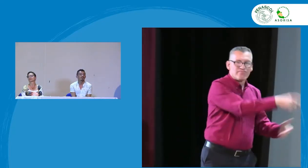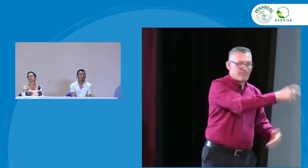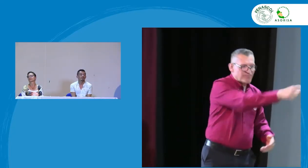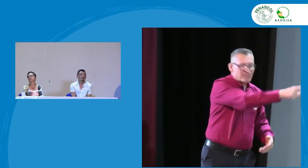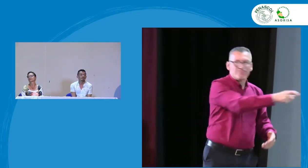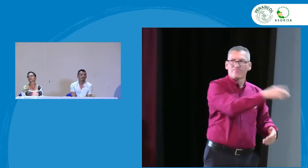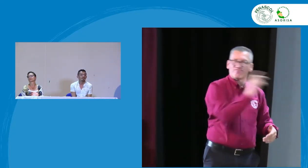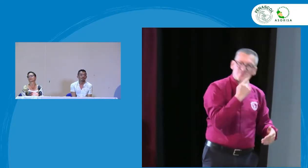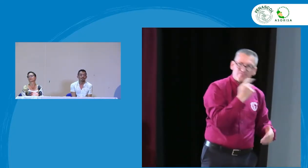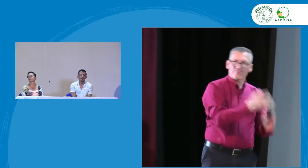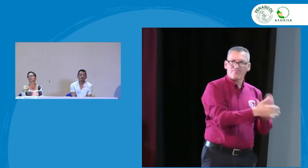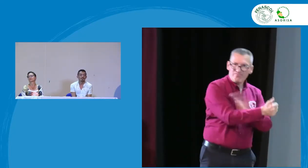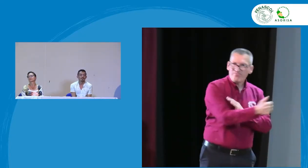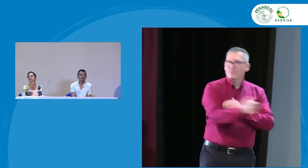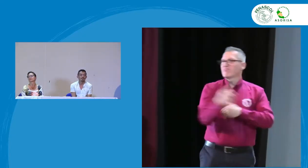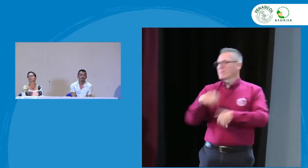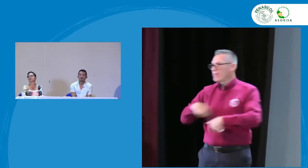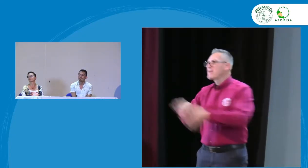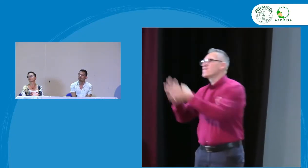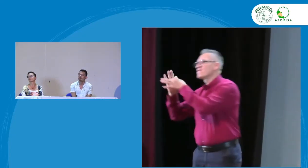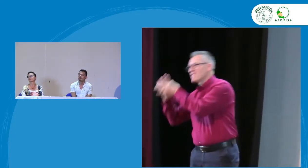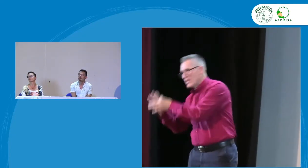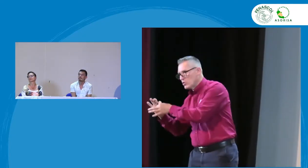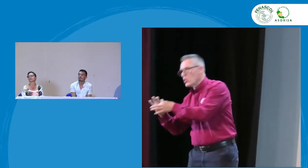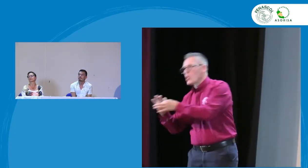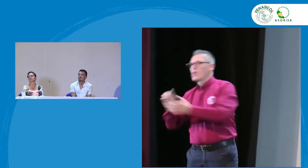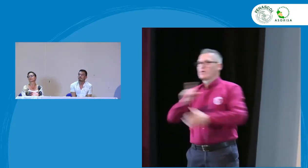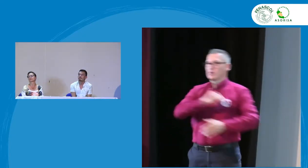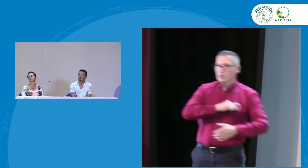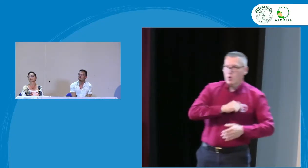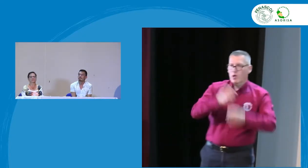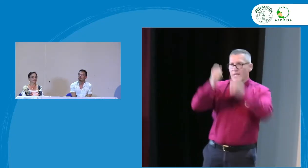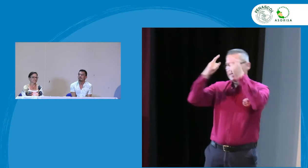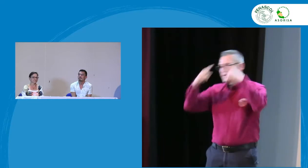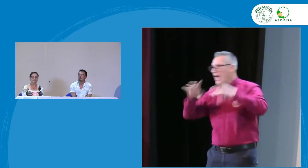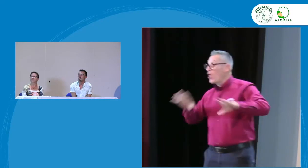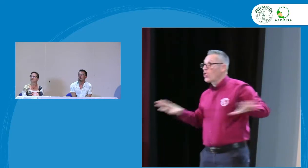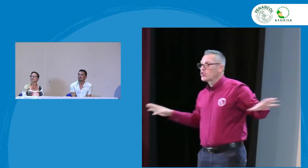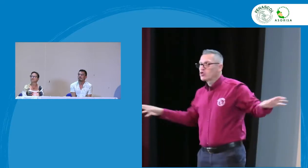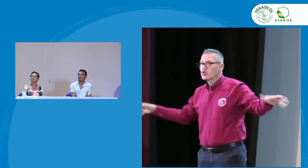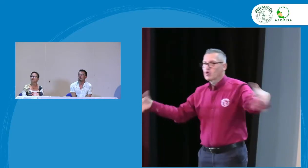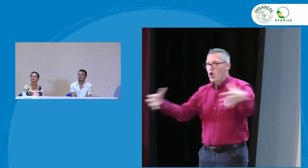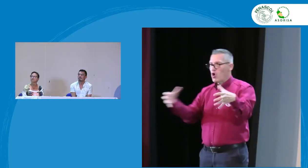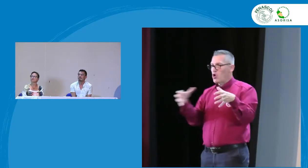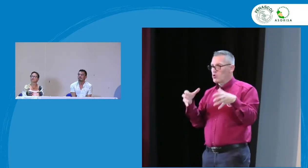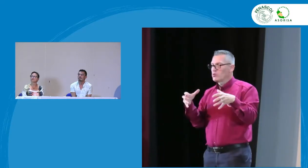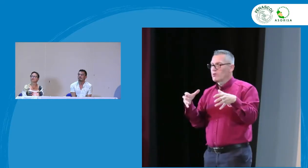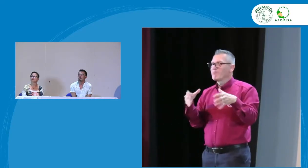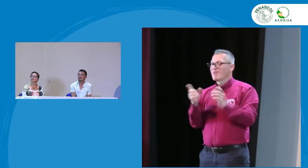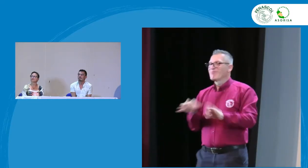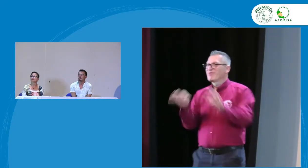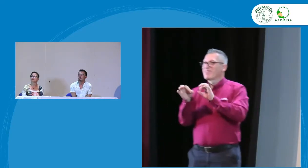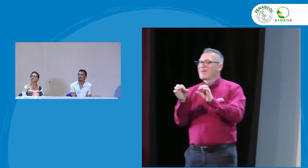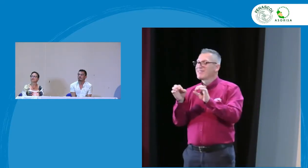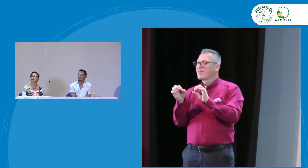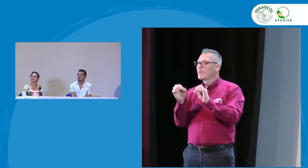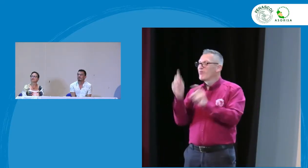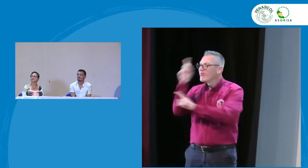para todos pensar en lo que ellos dos nos han contado nuestros dos expertos nosotros como FENASCOL y también como INSOR